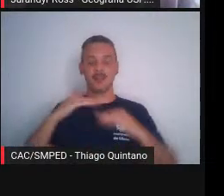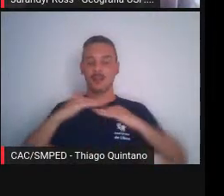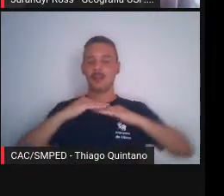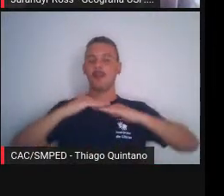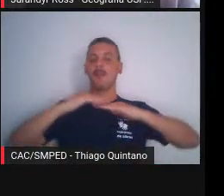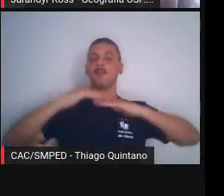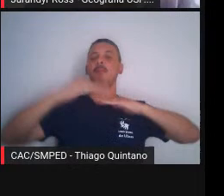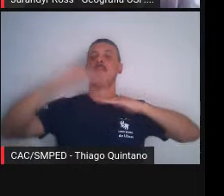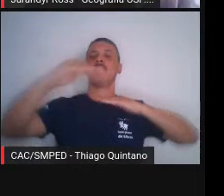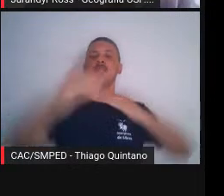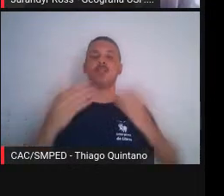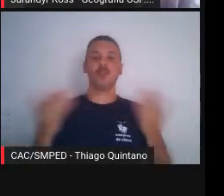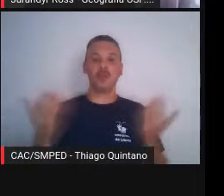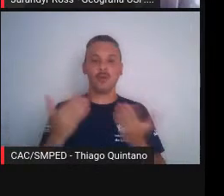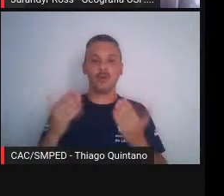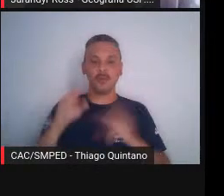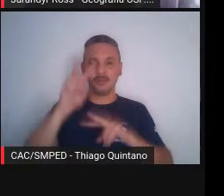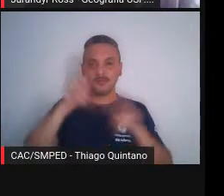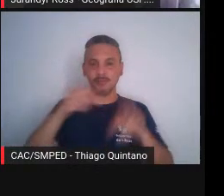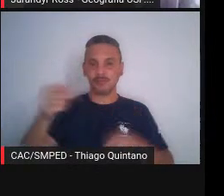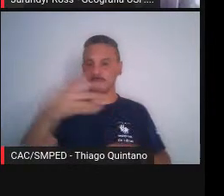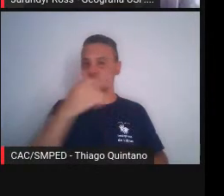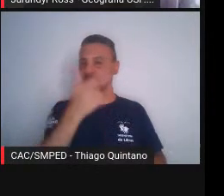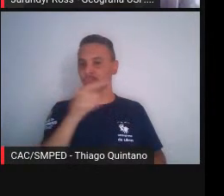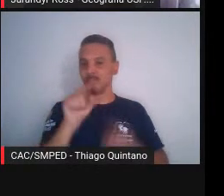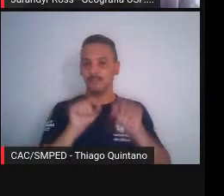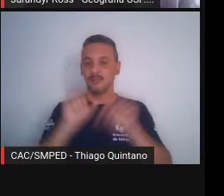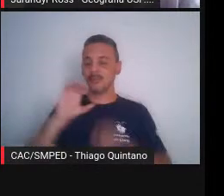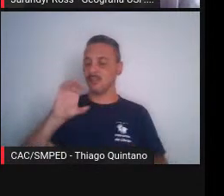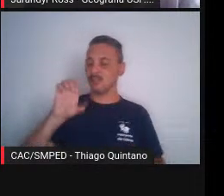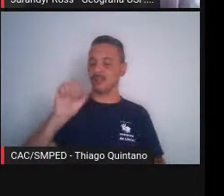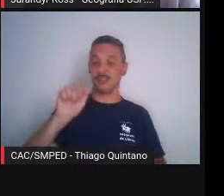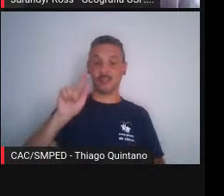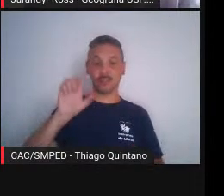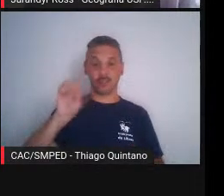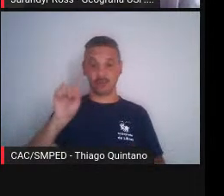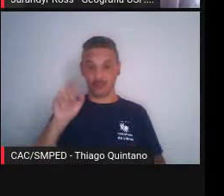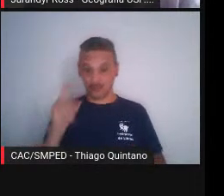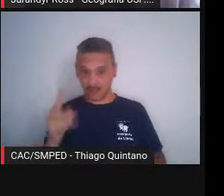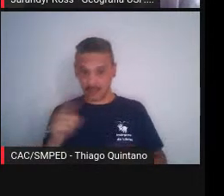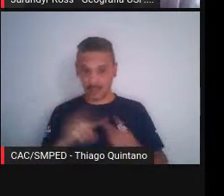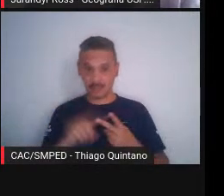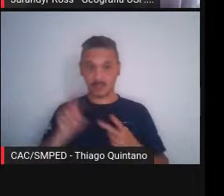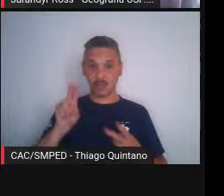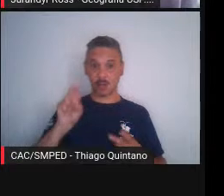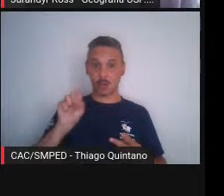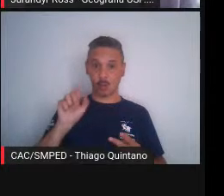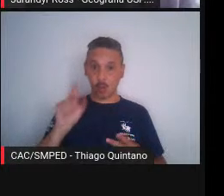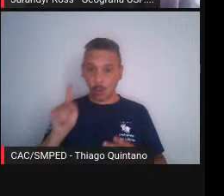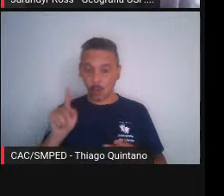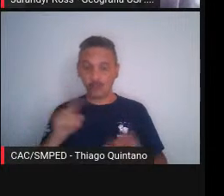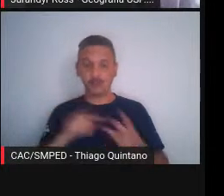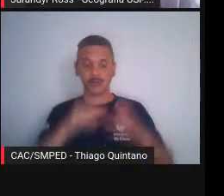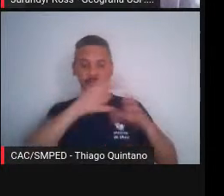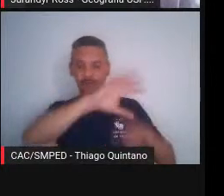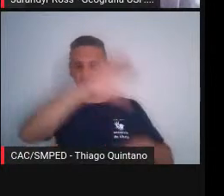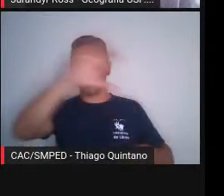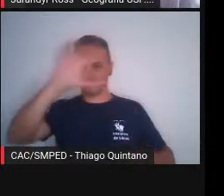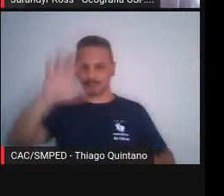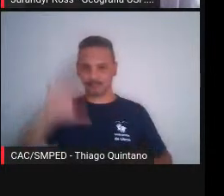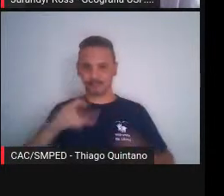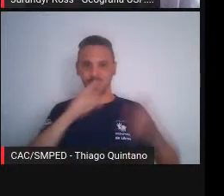planície, que hoje está urbanizado, se a GESP aqui, USP aqui, e vários outros.